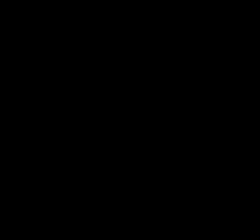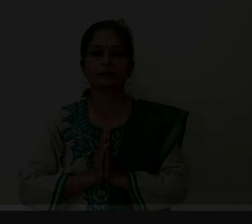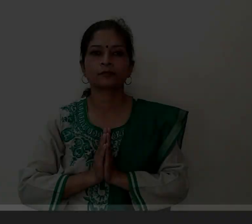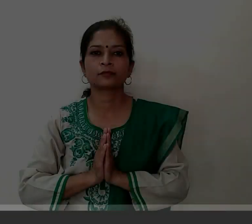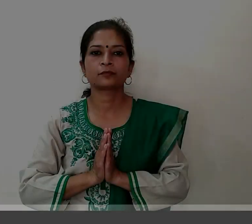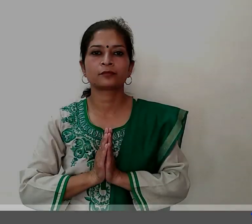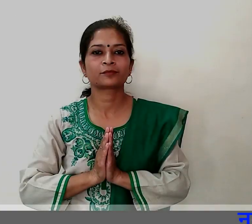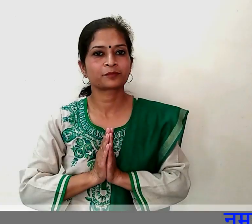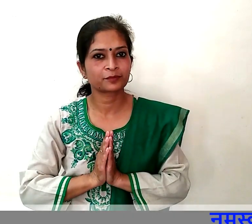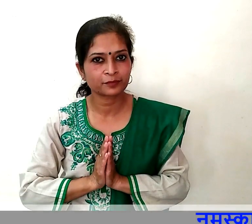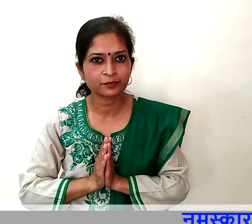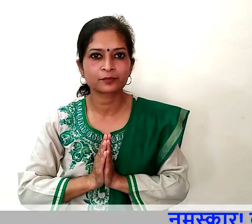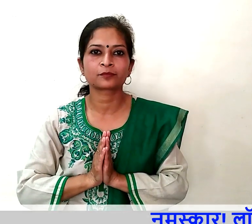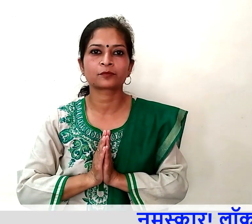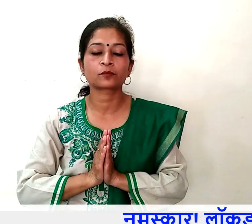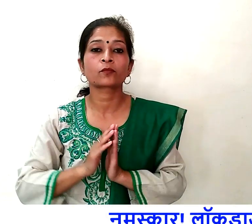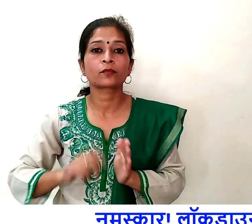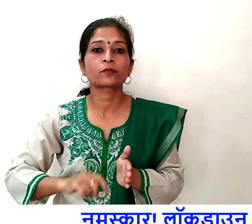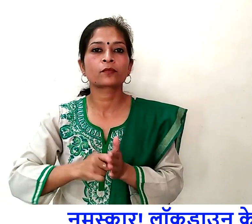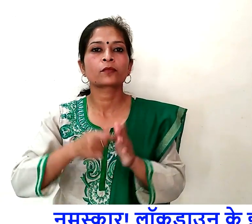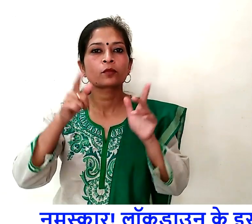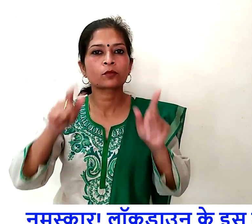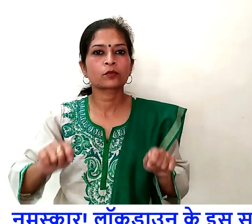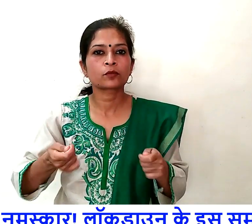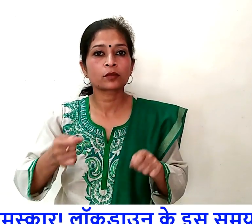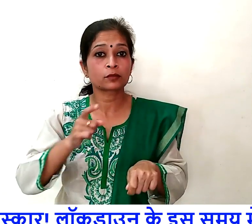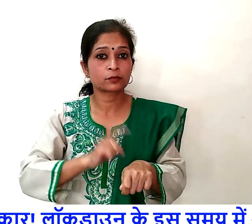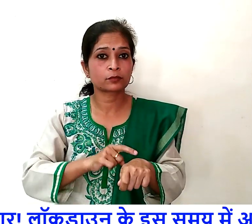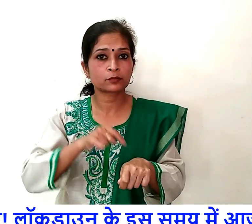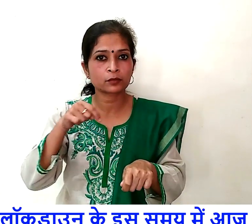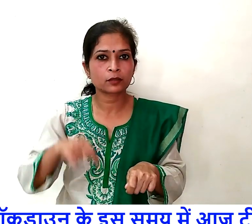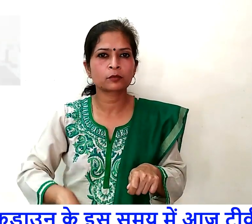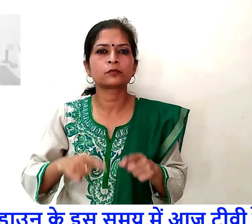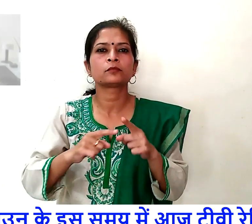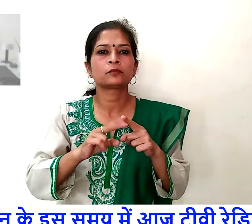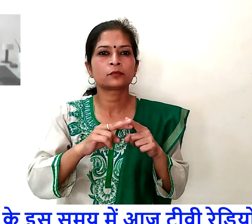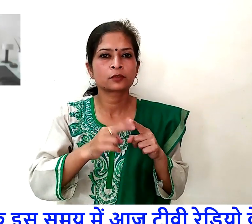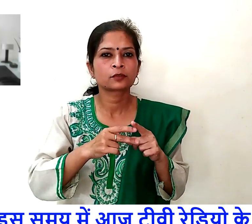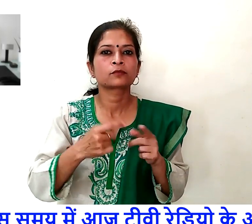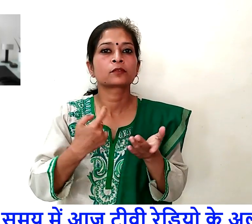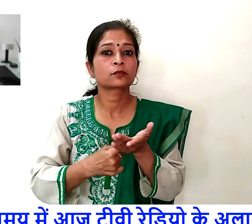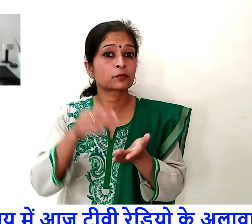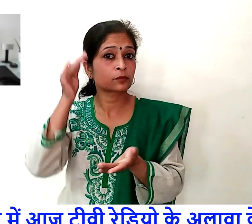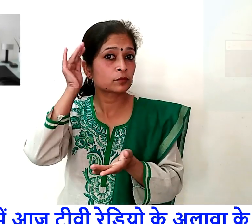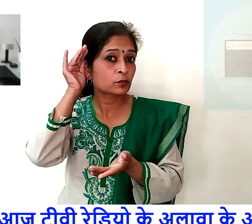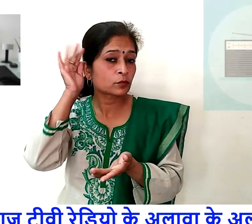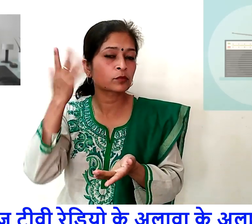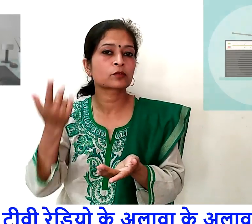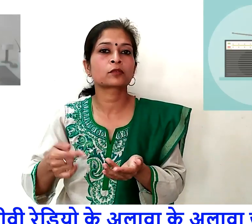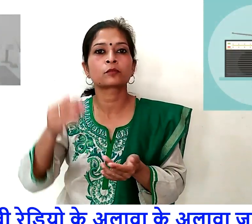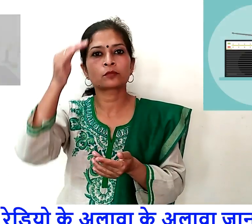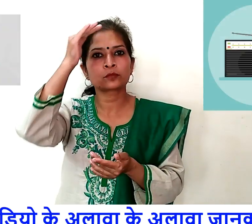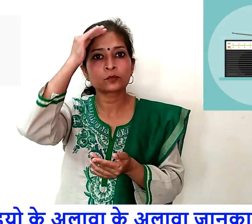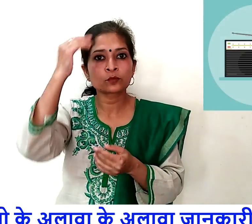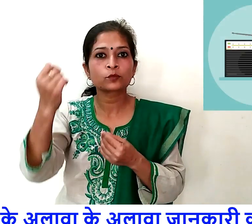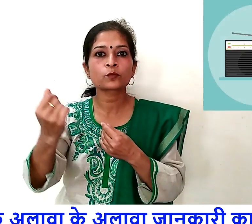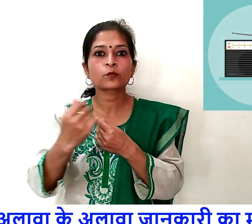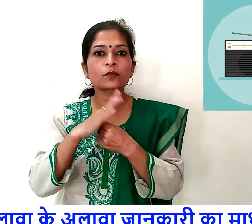नमस्कार, लॉकडाउन के इस समय में आज टीवी रेडियो के अलावा जानकारी का मात्यम हमारा